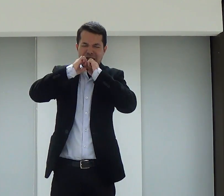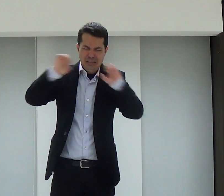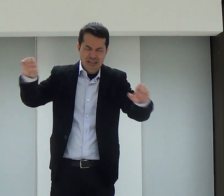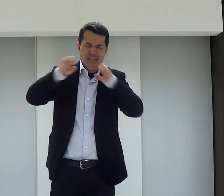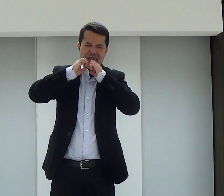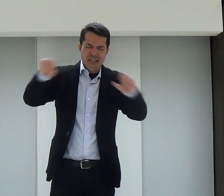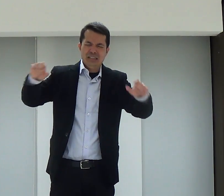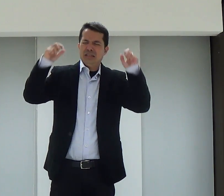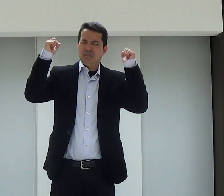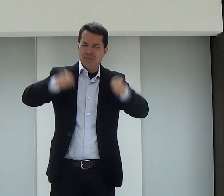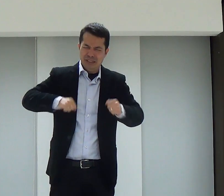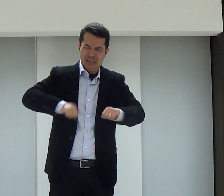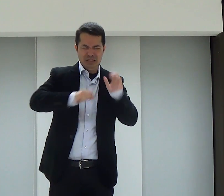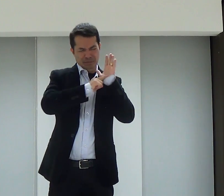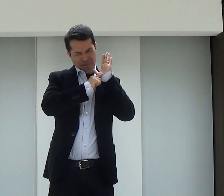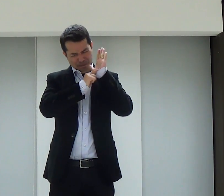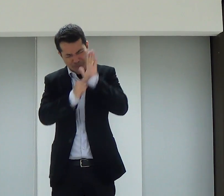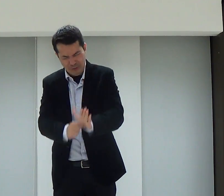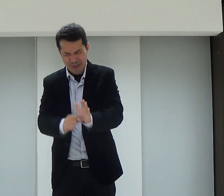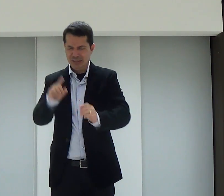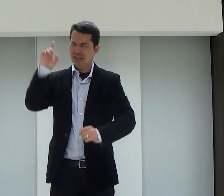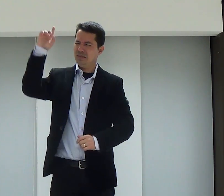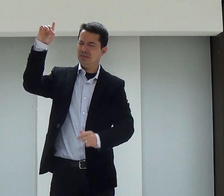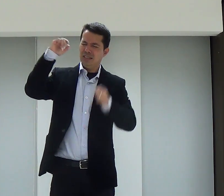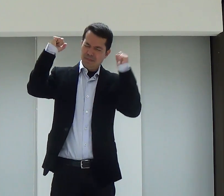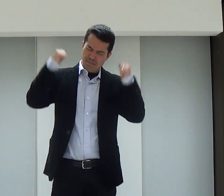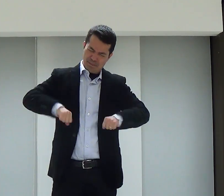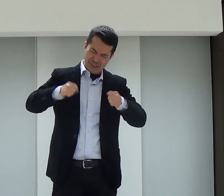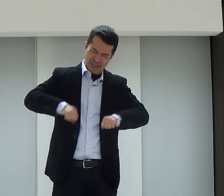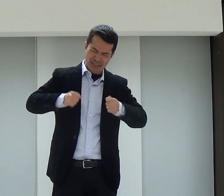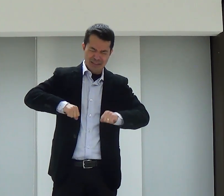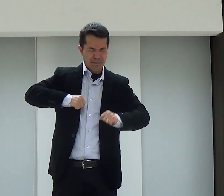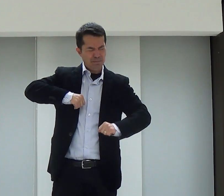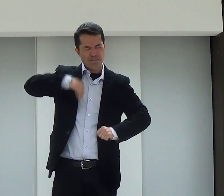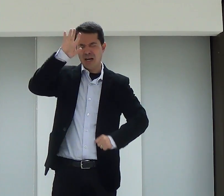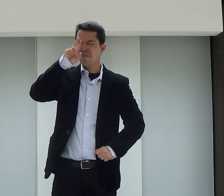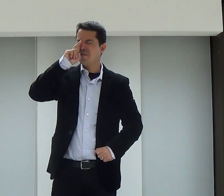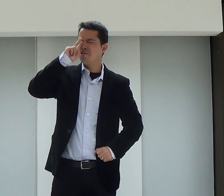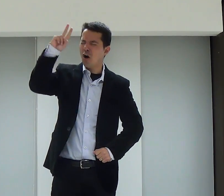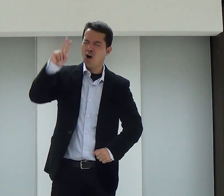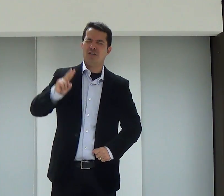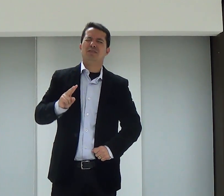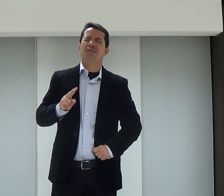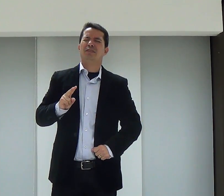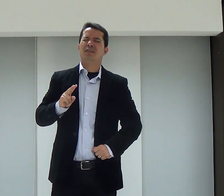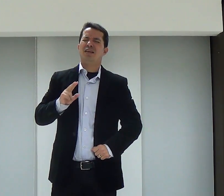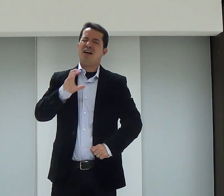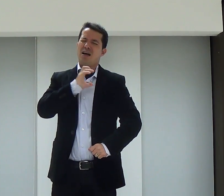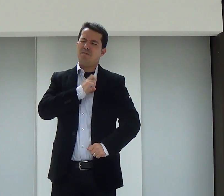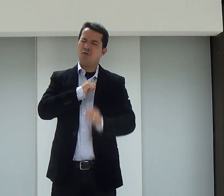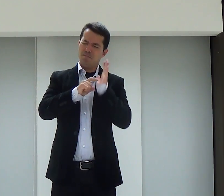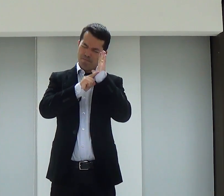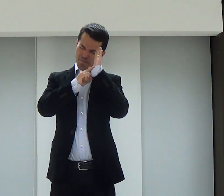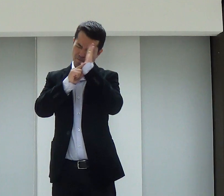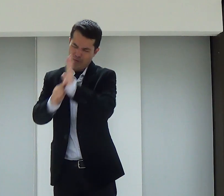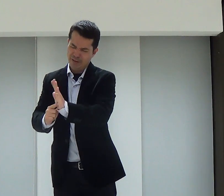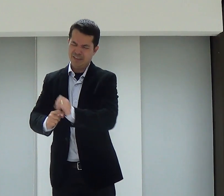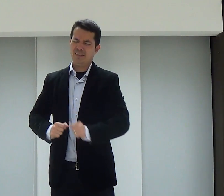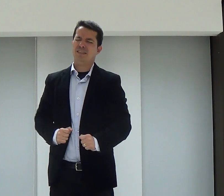precisam, Pai, ser evangelizadas, elas precisam que a gente mostre o Teu amor com força, mostrar o